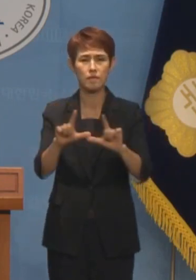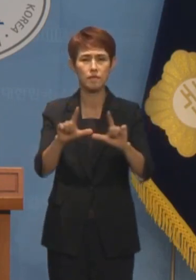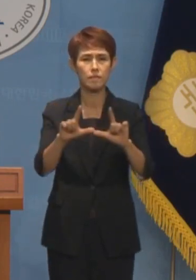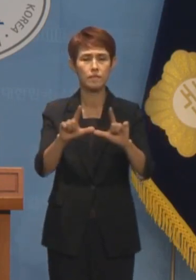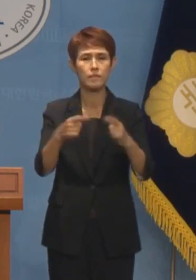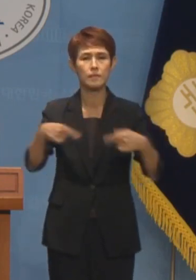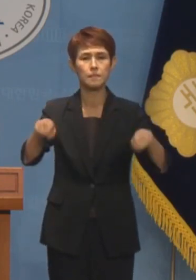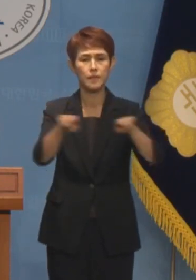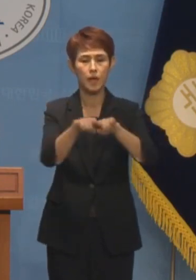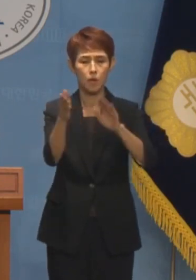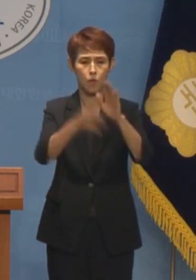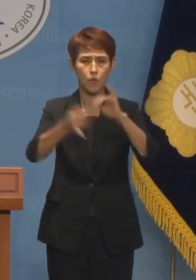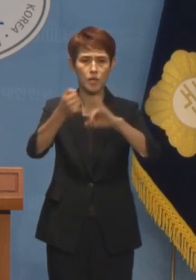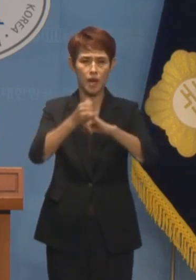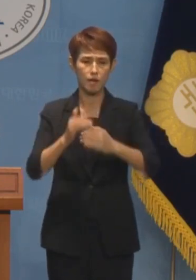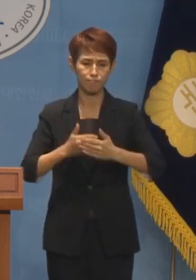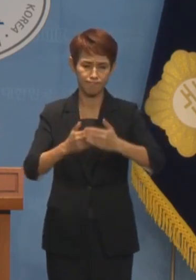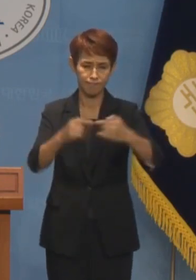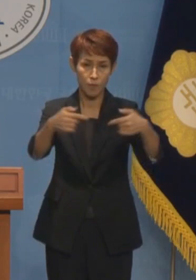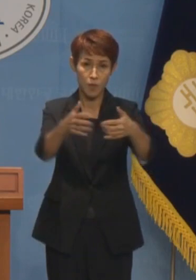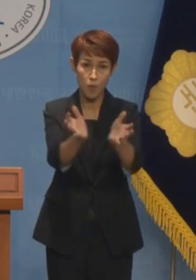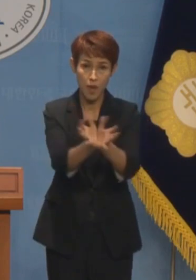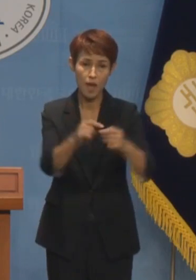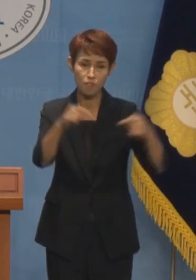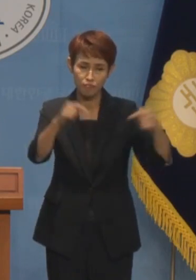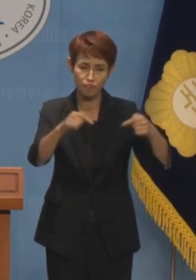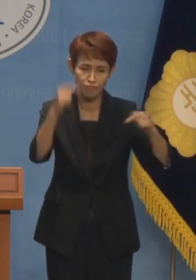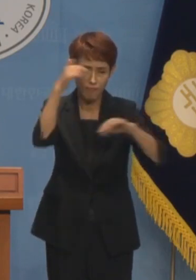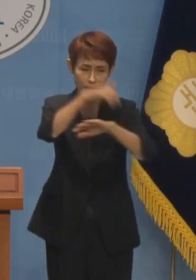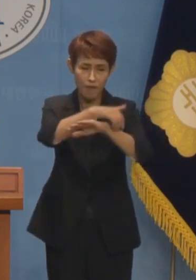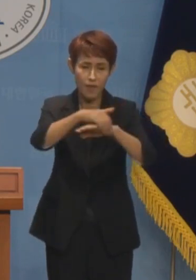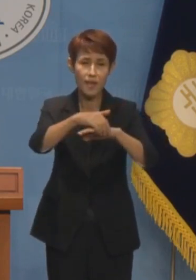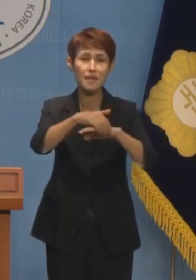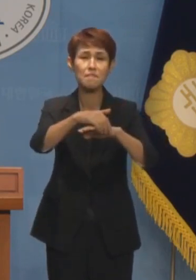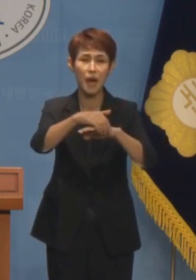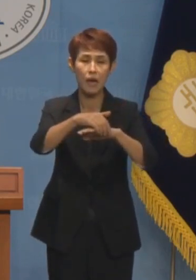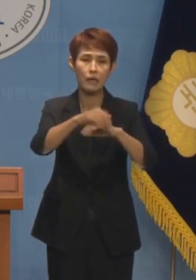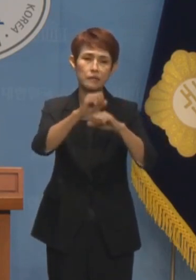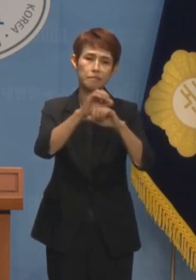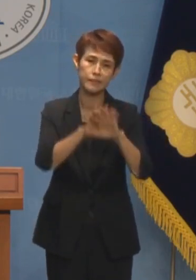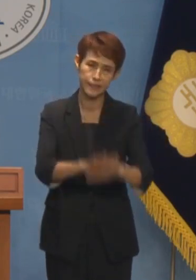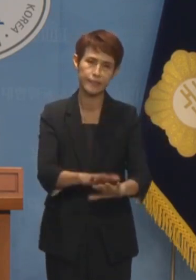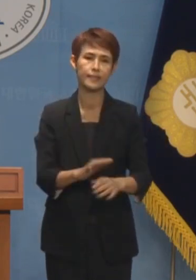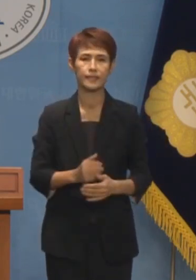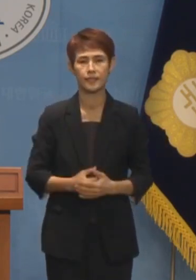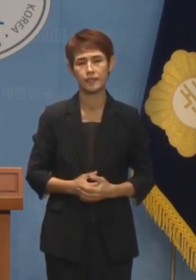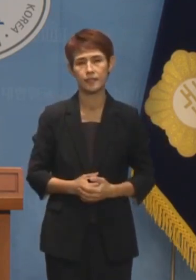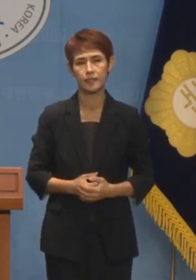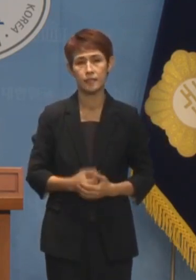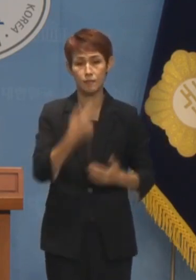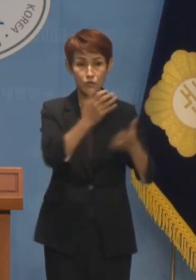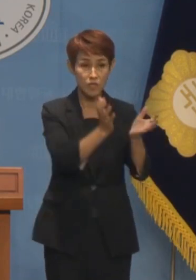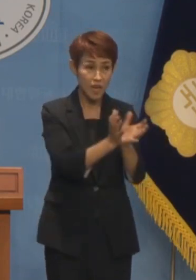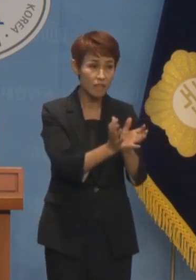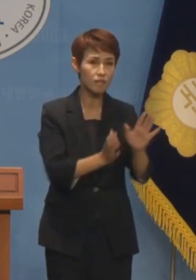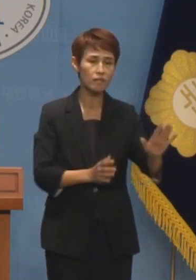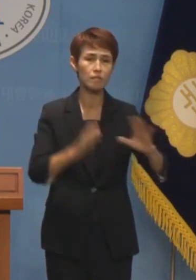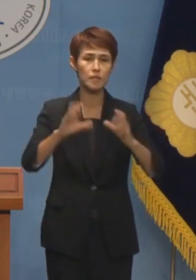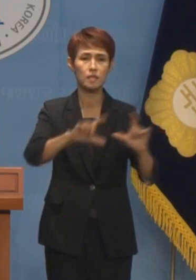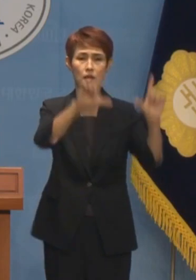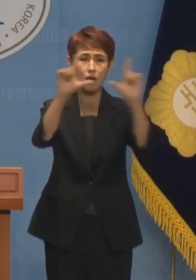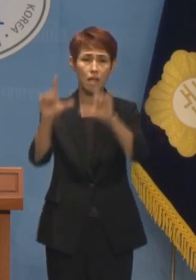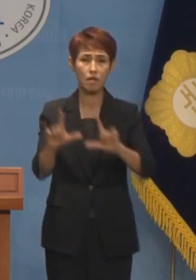민생공통공약추진협의회 구성을 논의할 계획이었지만 무산됐습니다 민주당은 민생회복을 위한